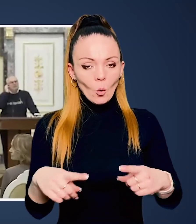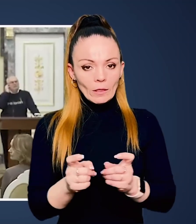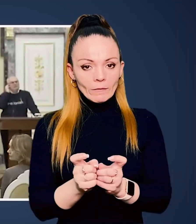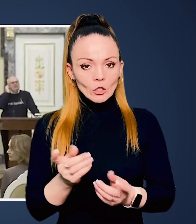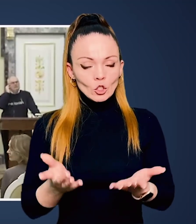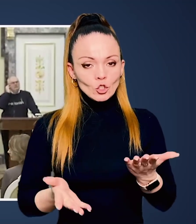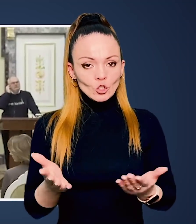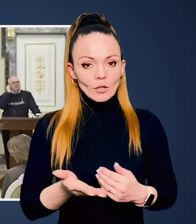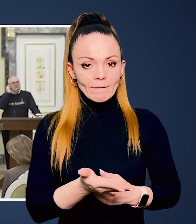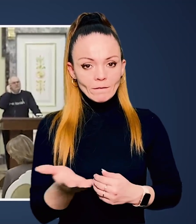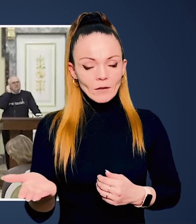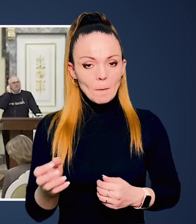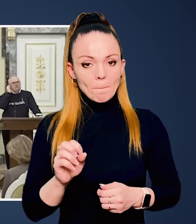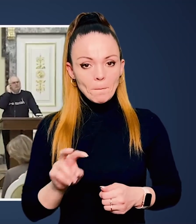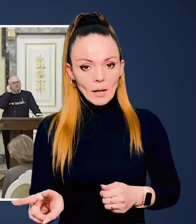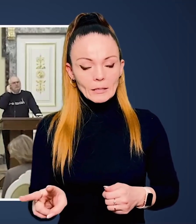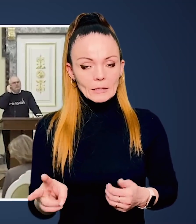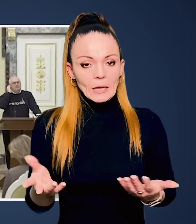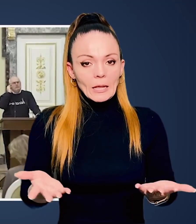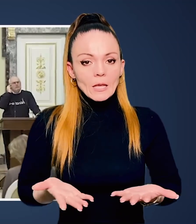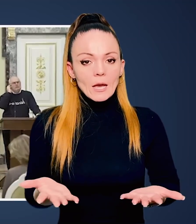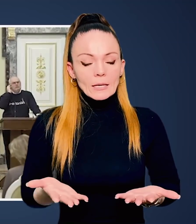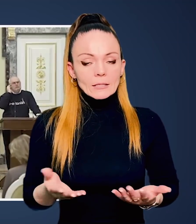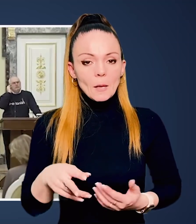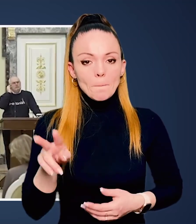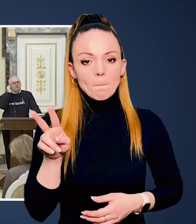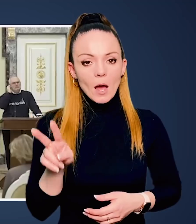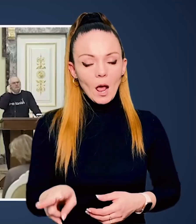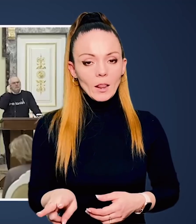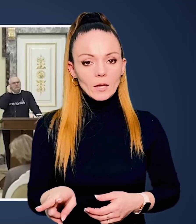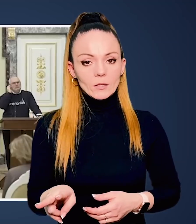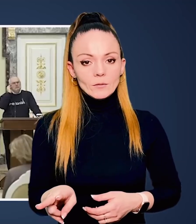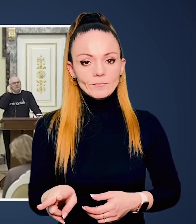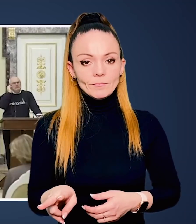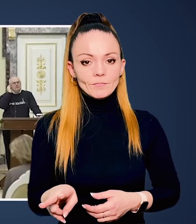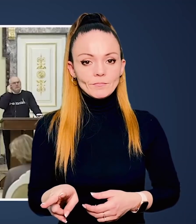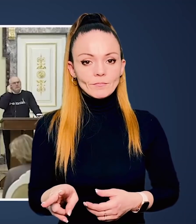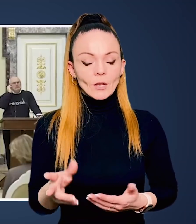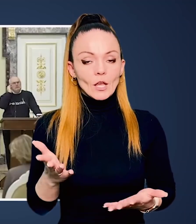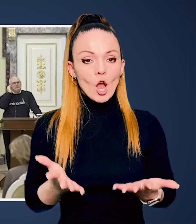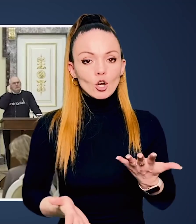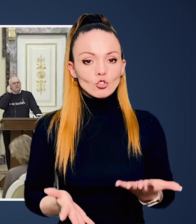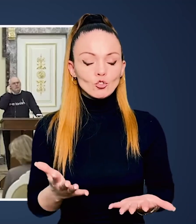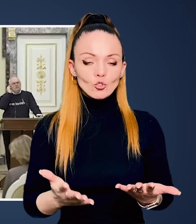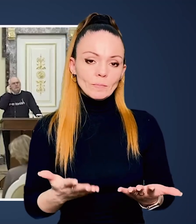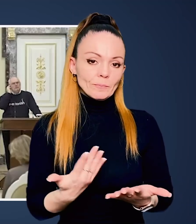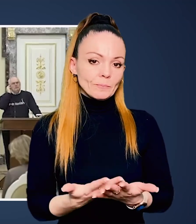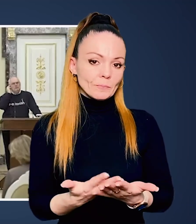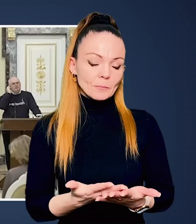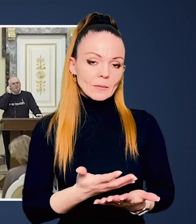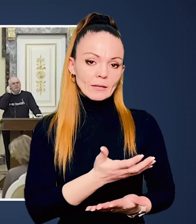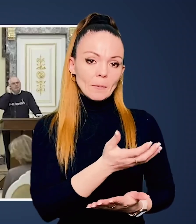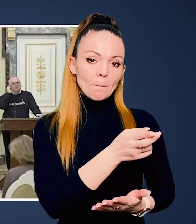Реакція на конфлікти. Чи ви маєте якісь паралелі,